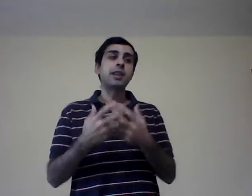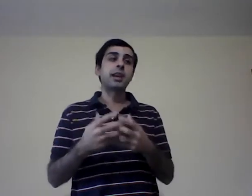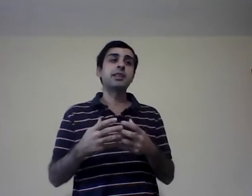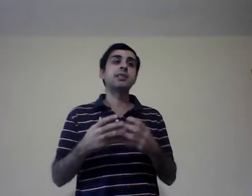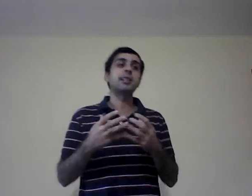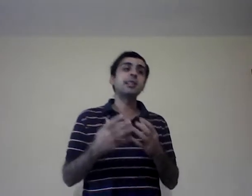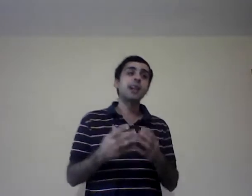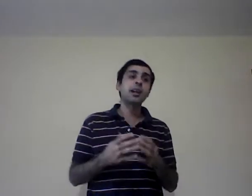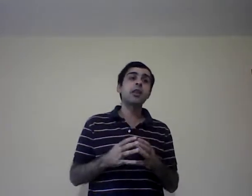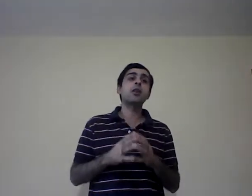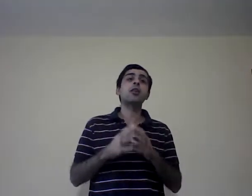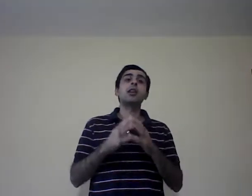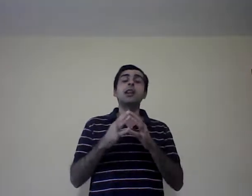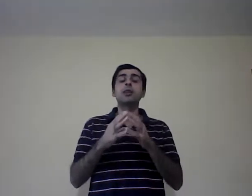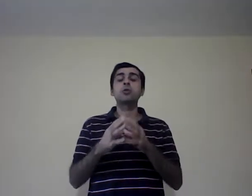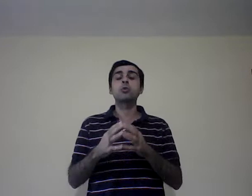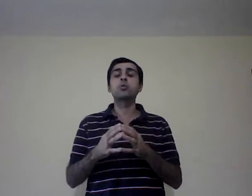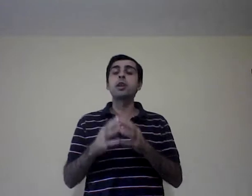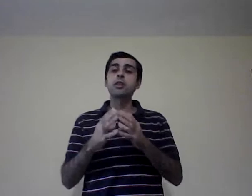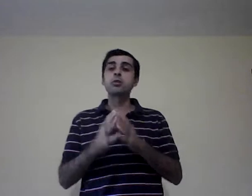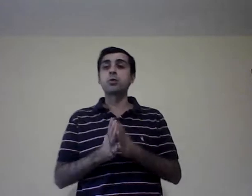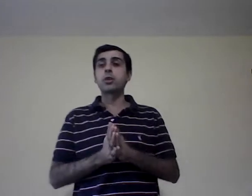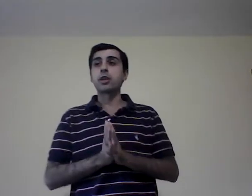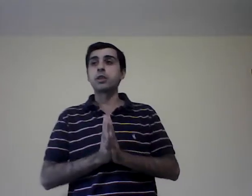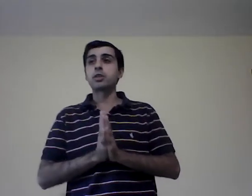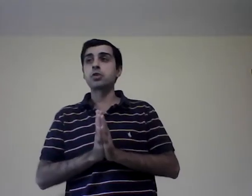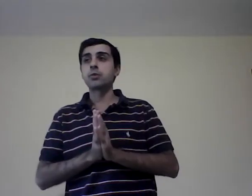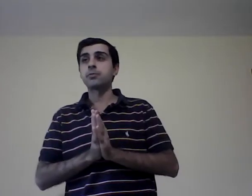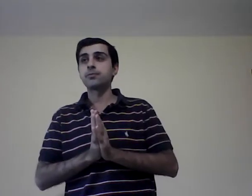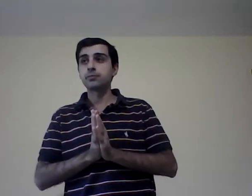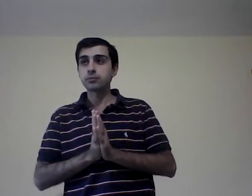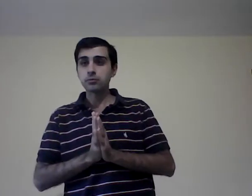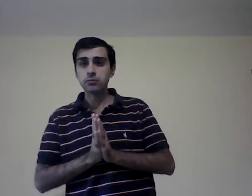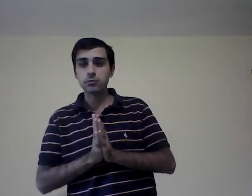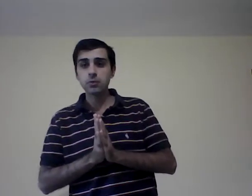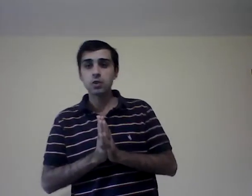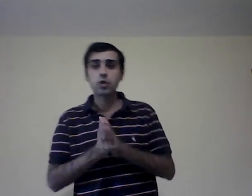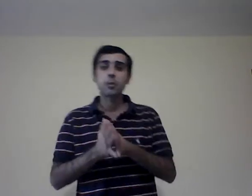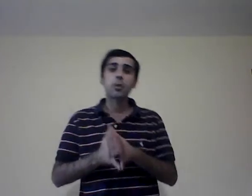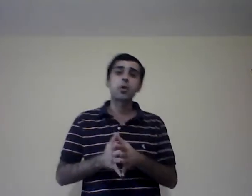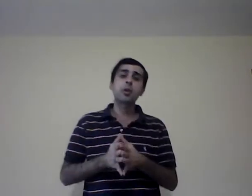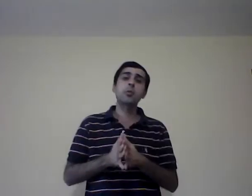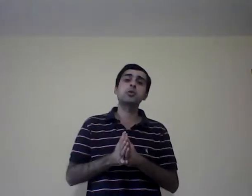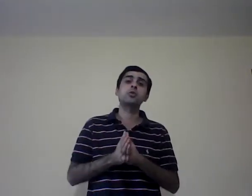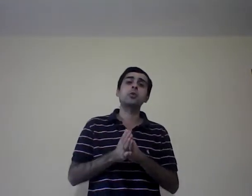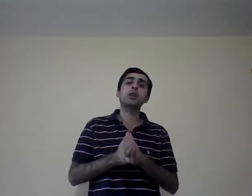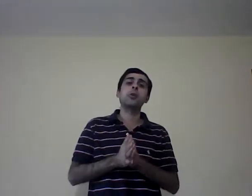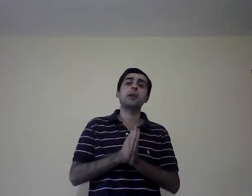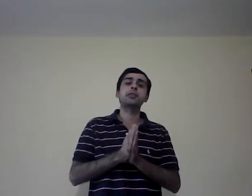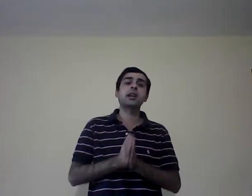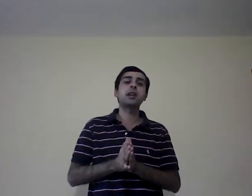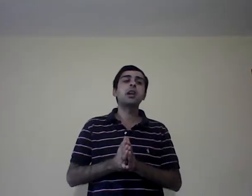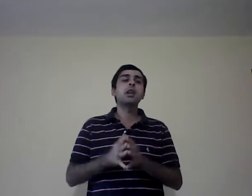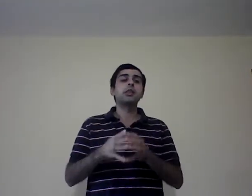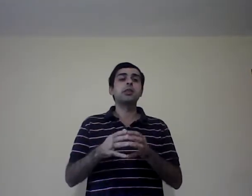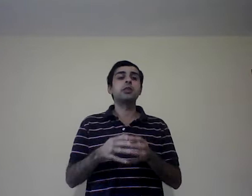diseñada la estructura dentro de una organización. Ya le puedo después subir o pasar distintos